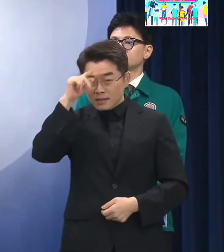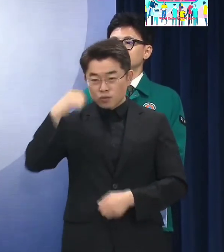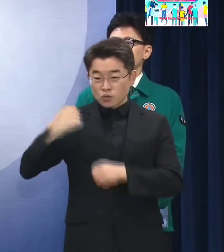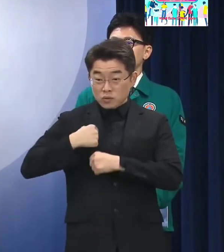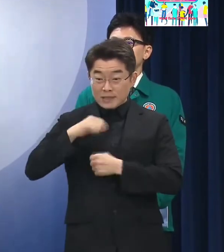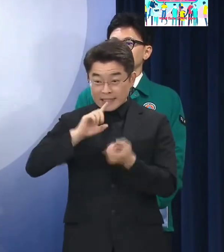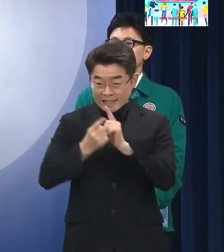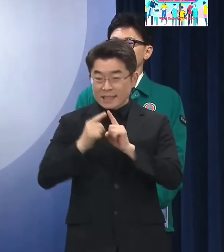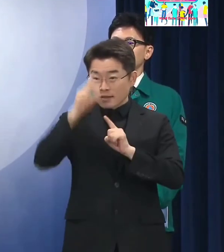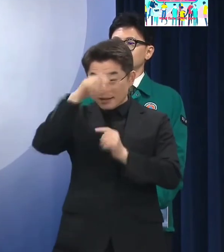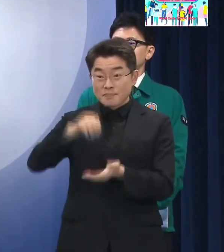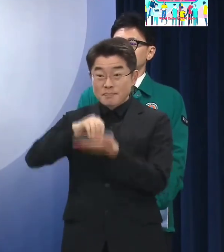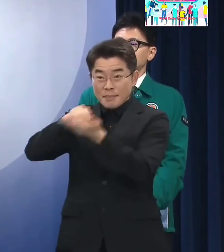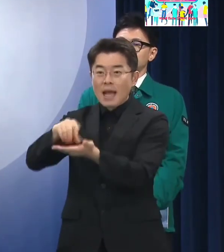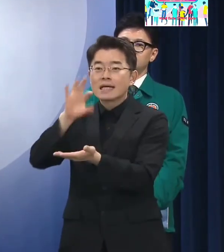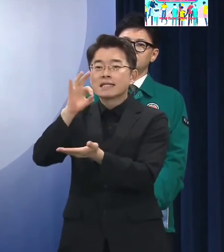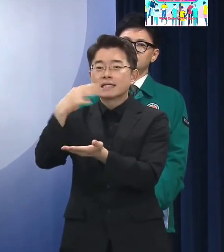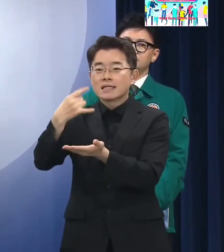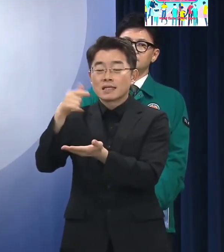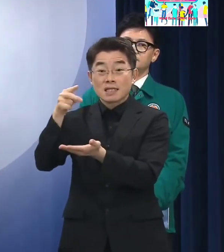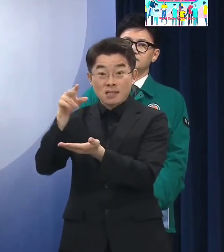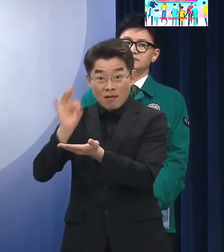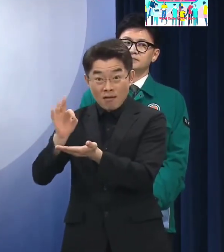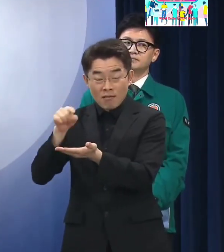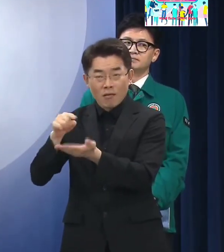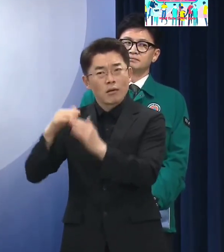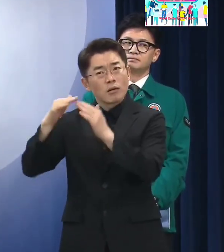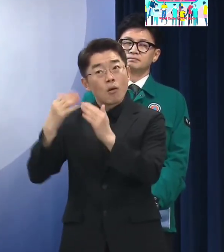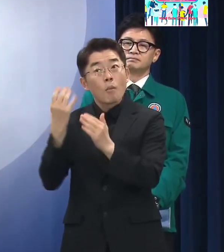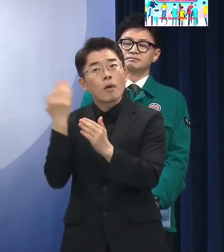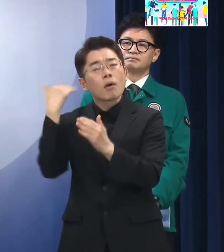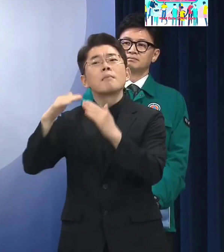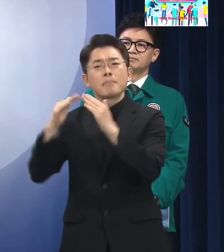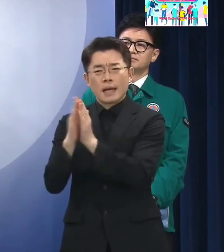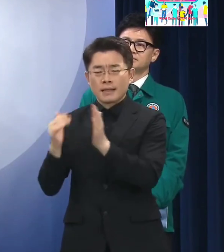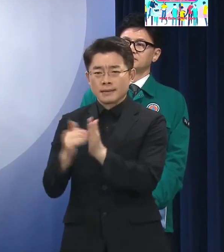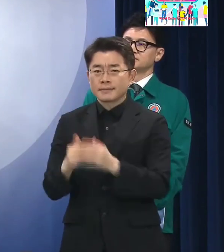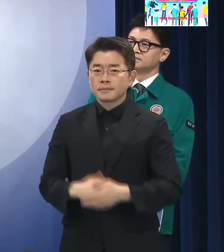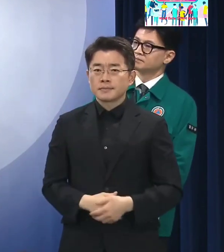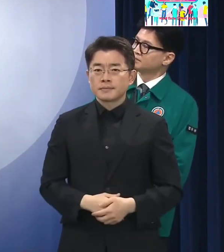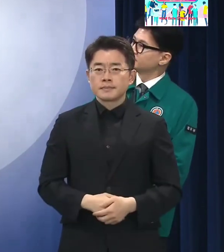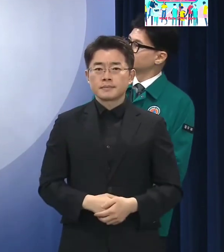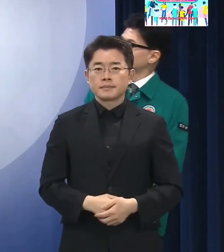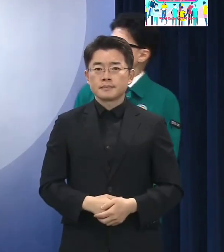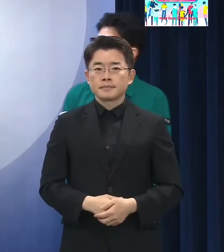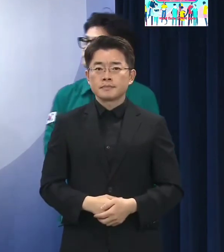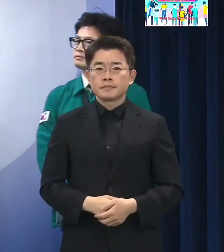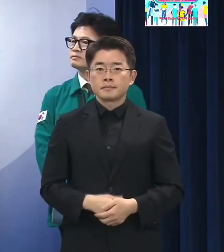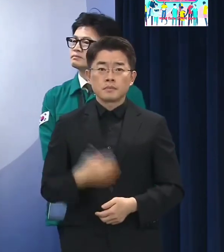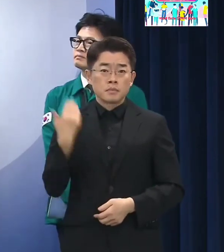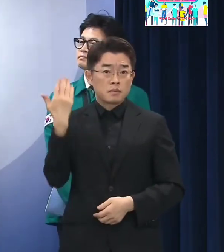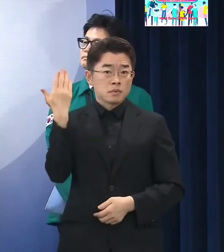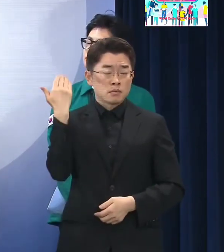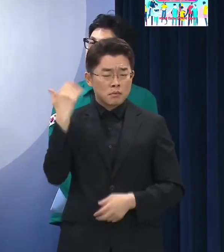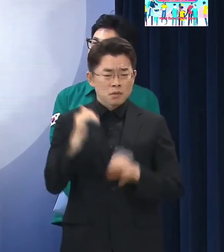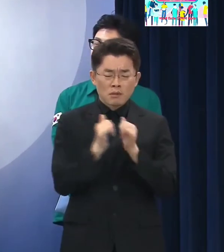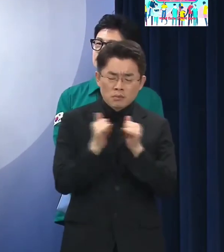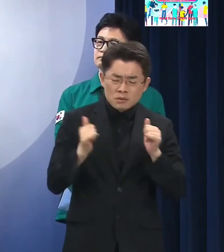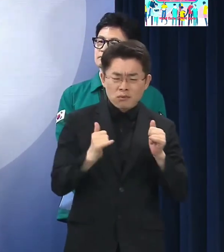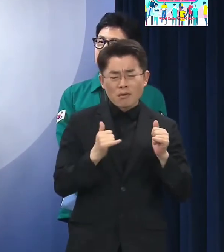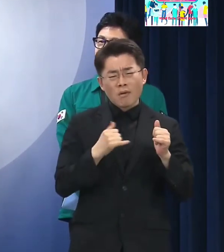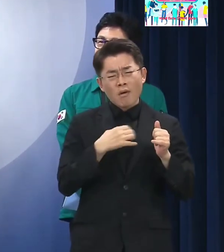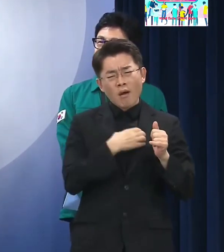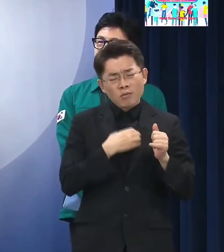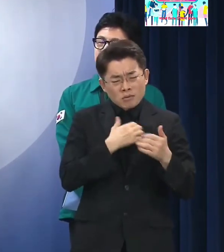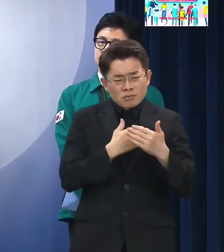지가 불과 몇 달 안 됐습니다 그러나 최근에 1년에 국민들께서 우려하시는 상황을